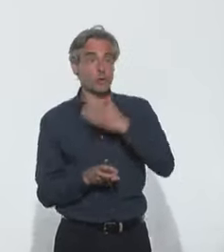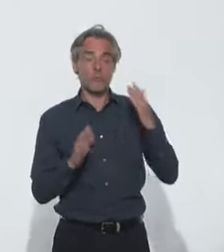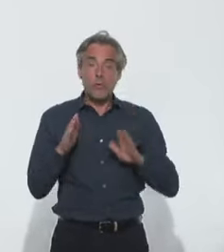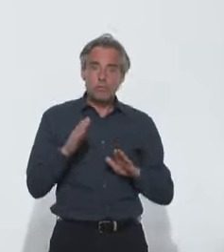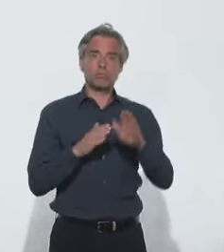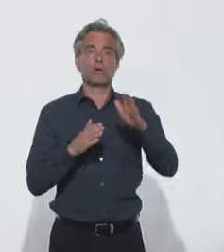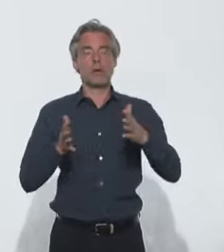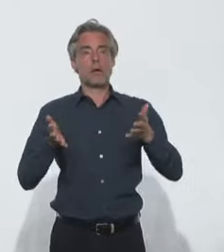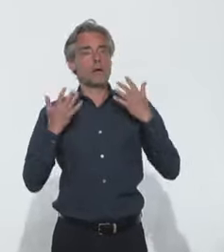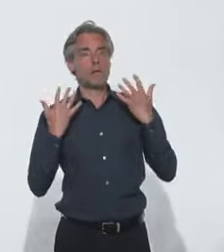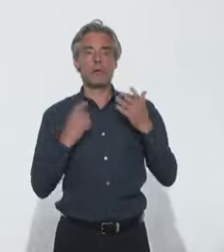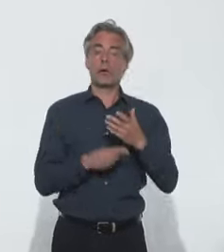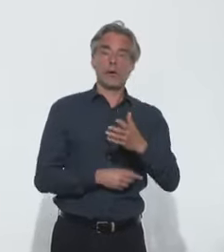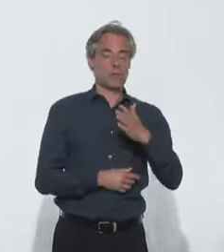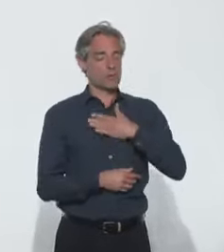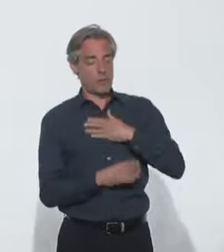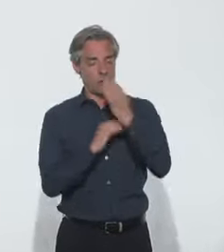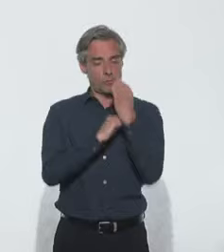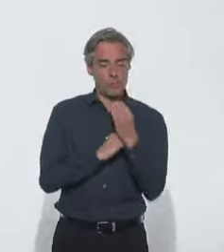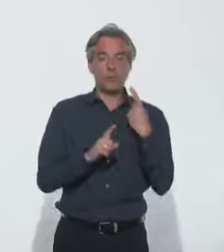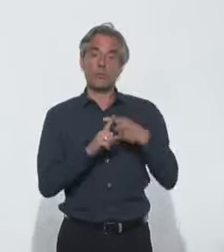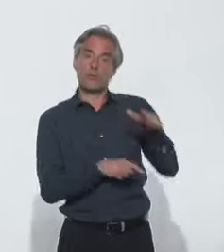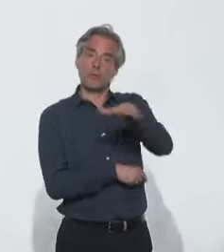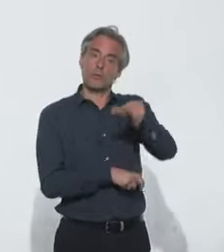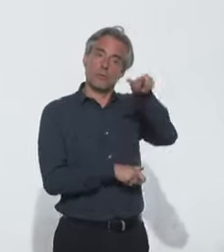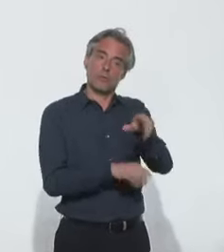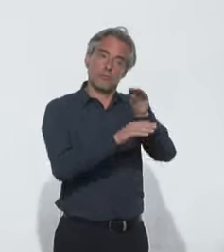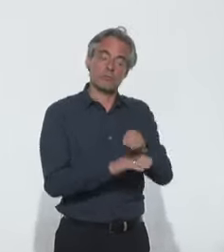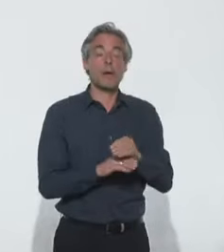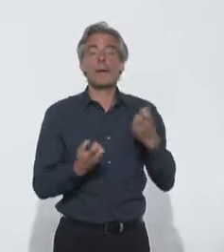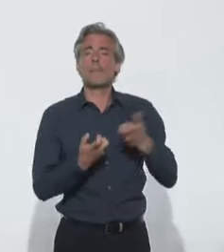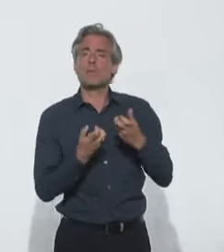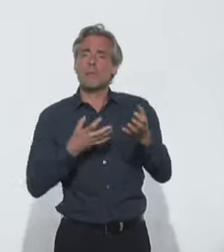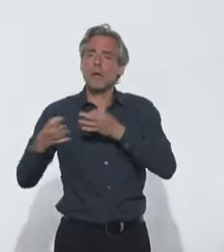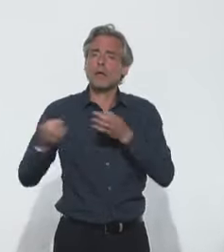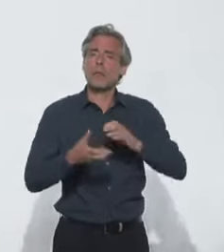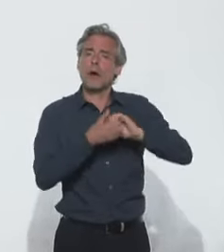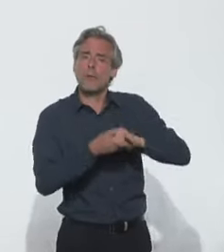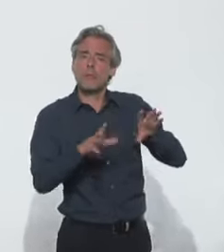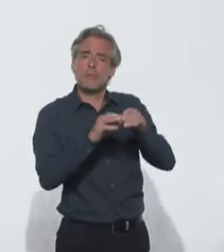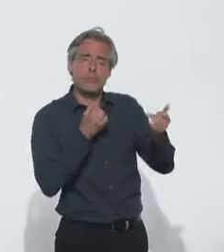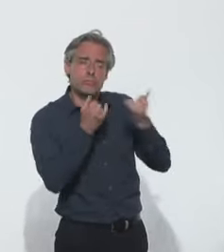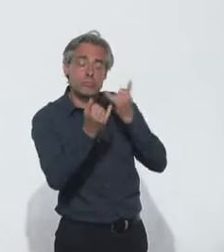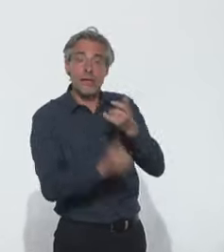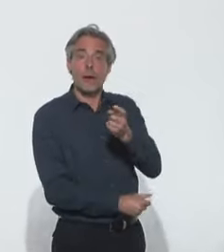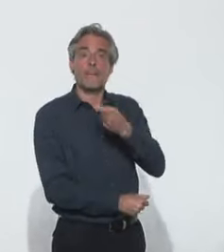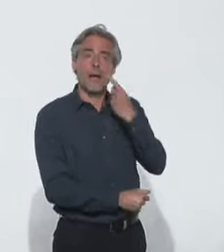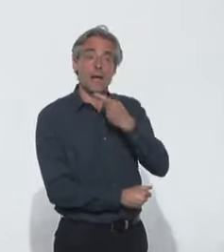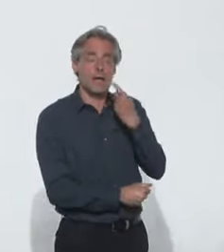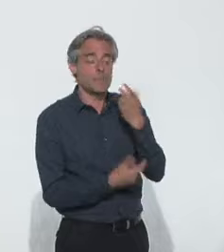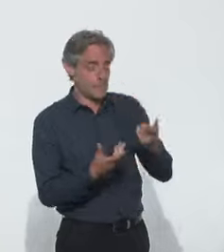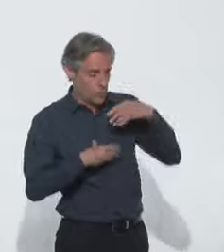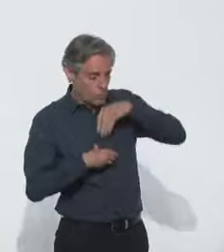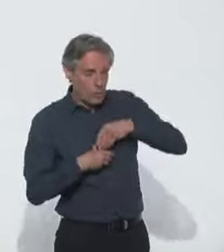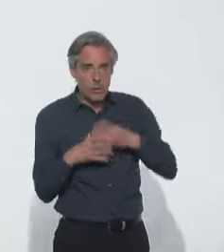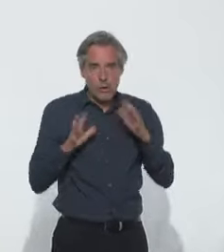et prendre soin de soi et des autres. Prendre des nouvelles de ses proches et leur parler de ce que